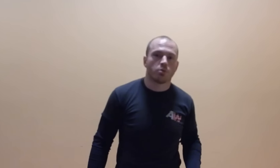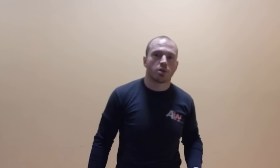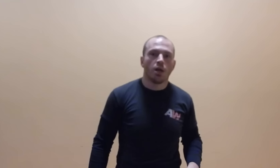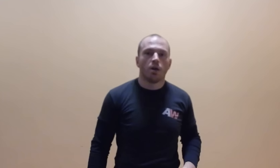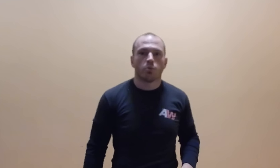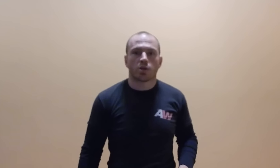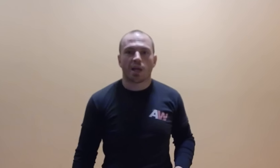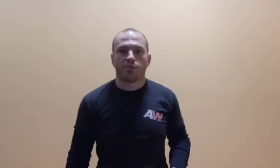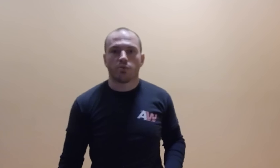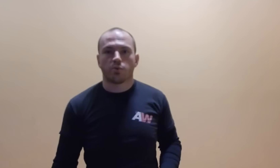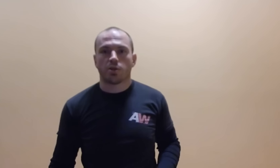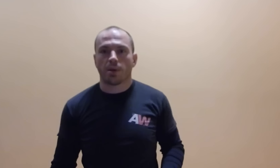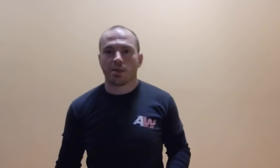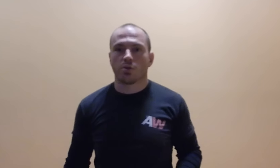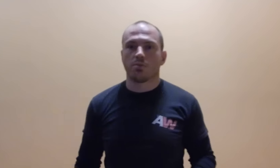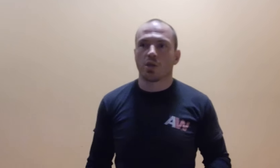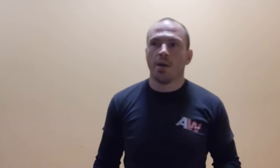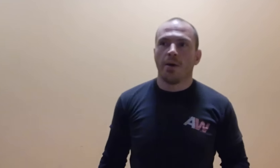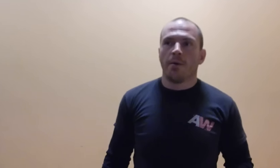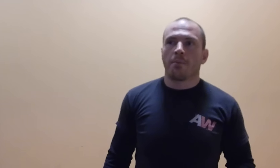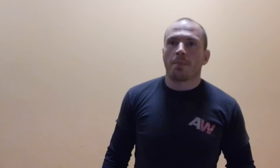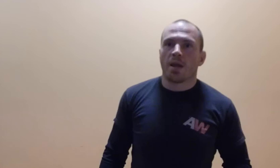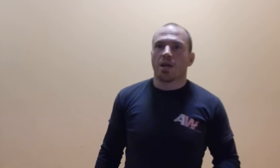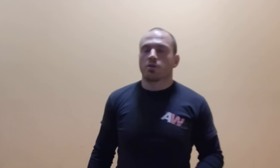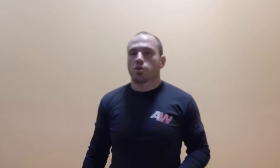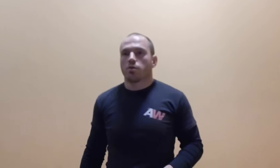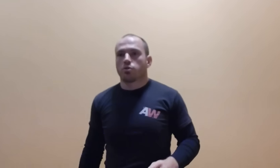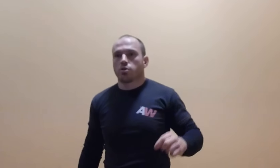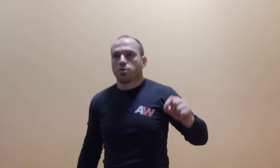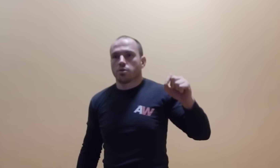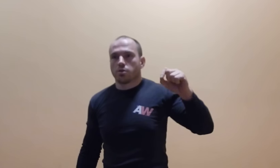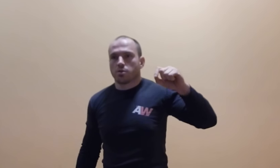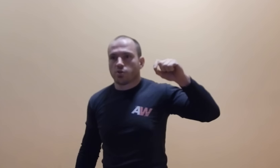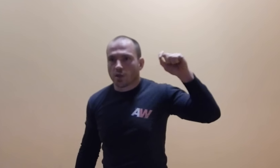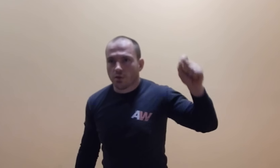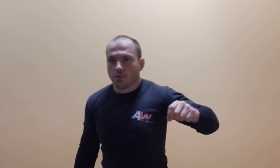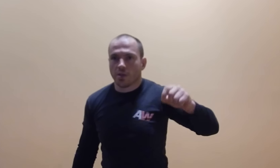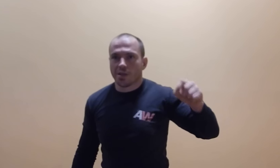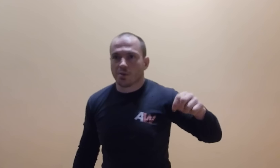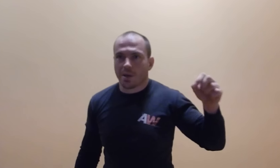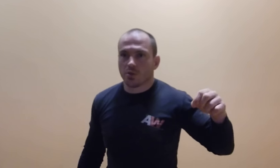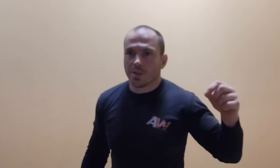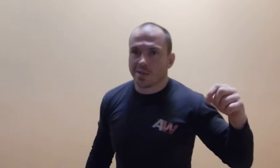może trafił. Może trafił. Musicie pamiętać o tym, że jak czegoś świadkowie nie zobaczą na